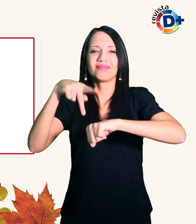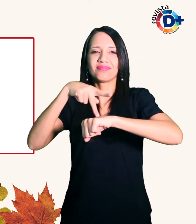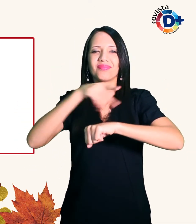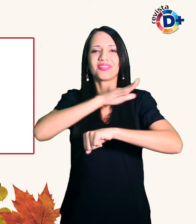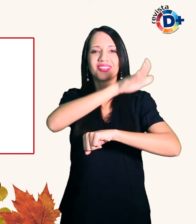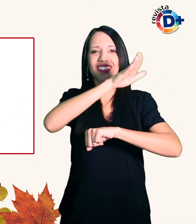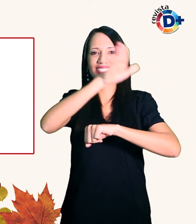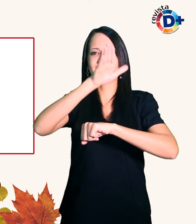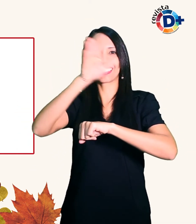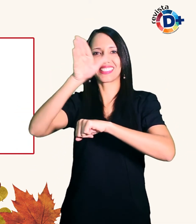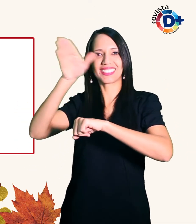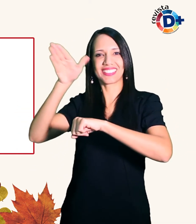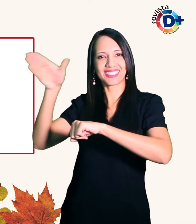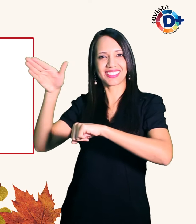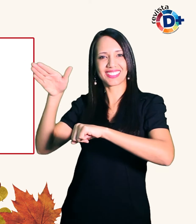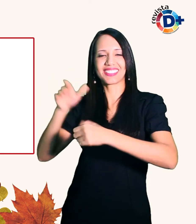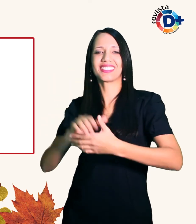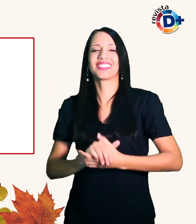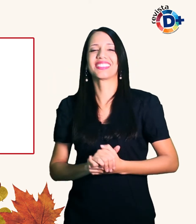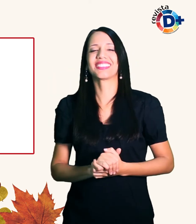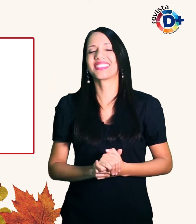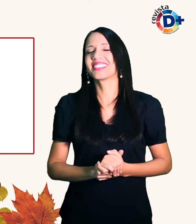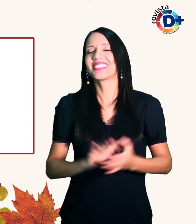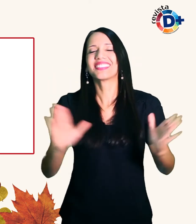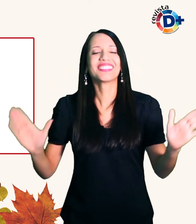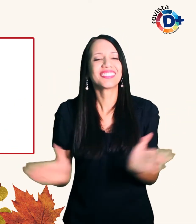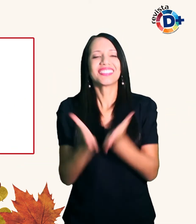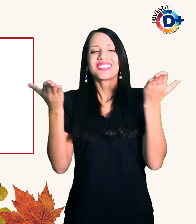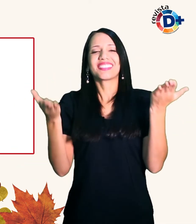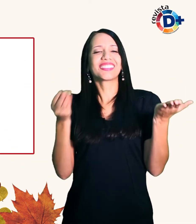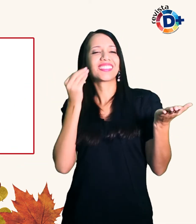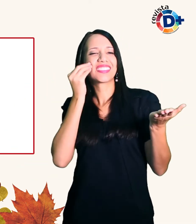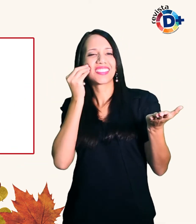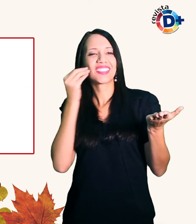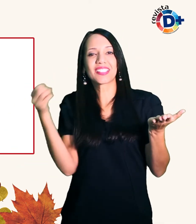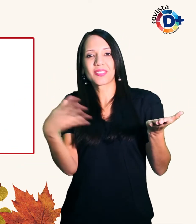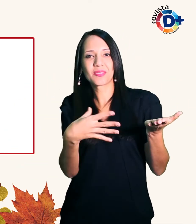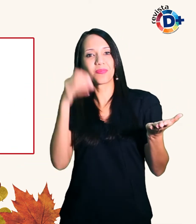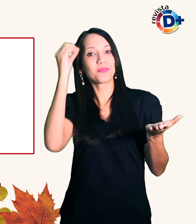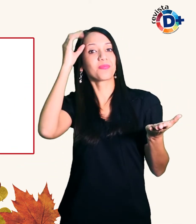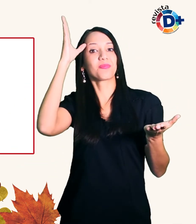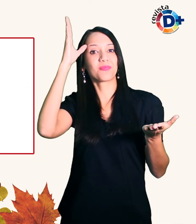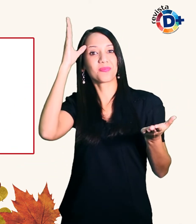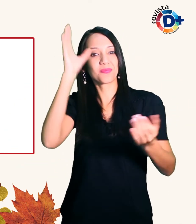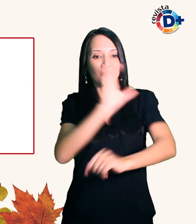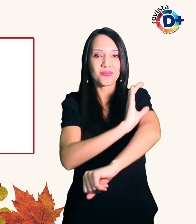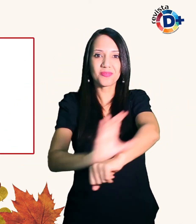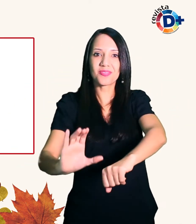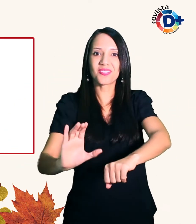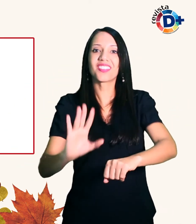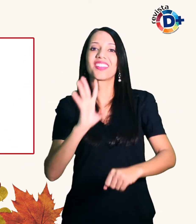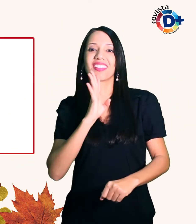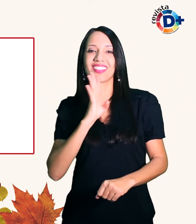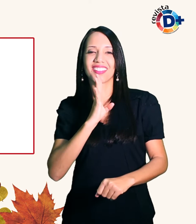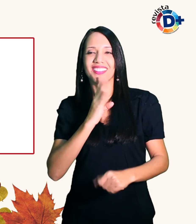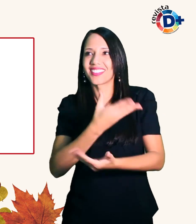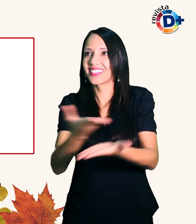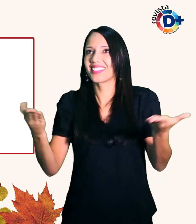É maravilhoso experimentar novas culturas e costumes com a pessoa que você ama Estamos